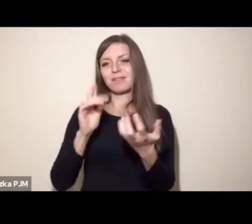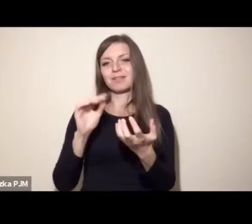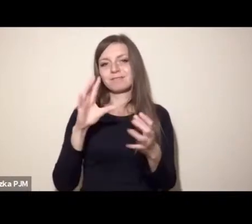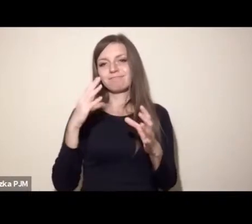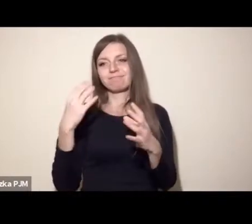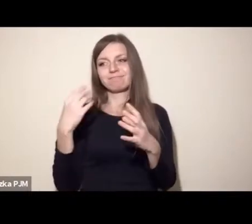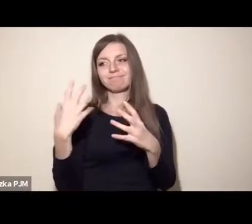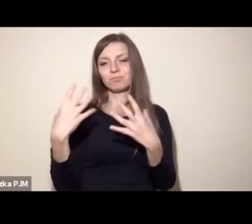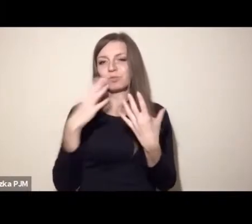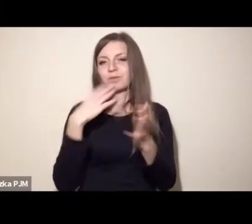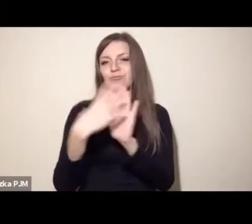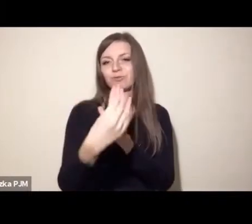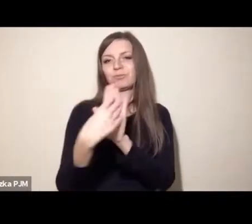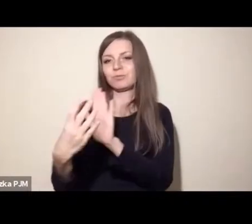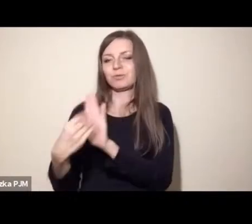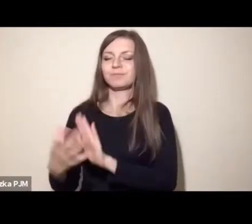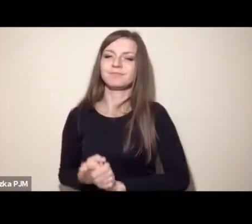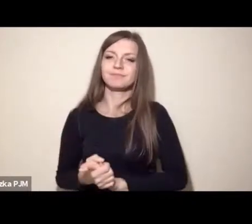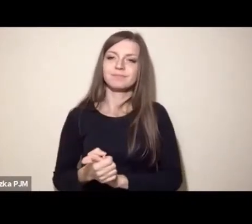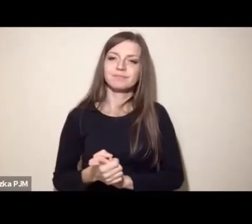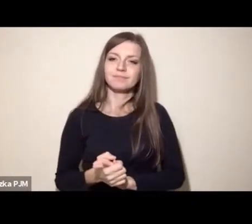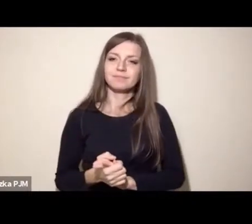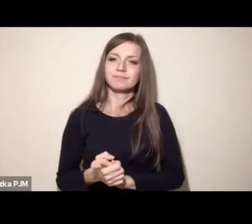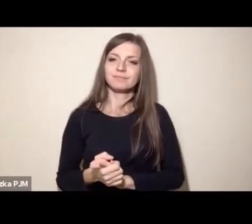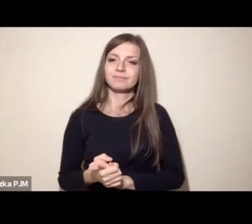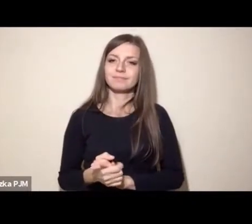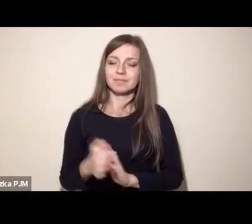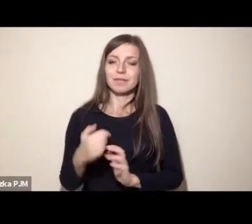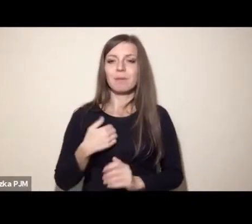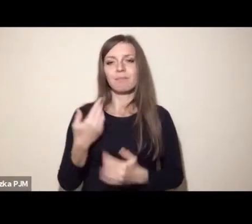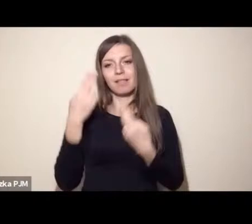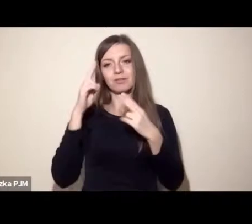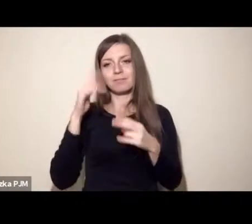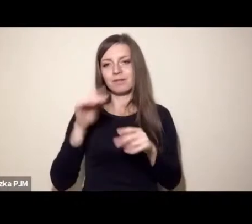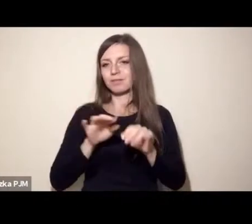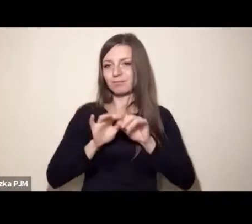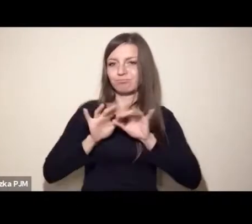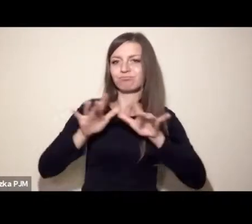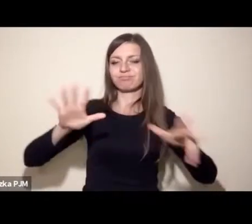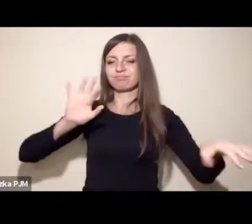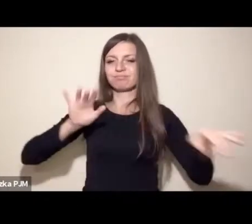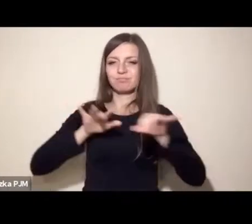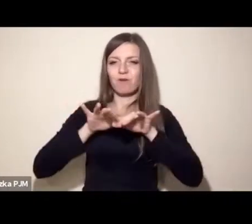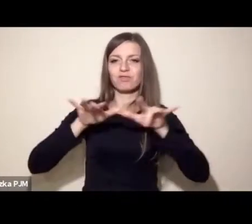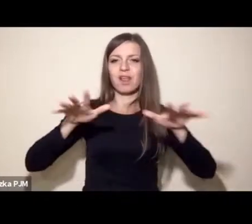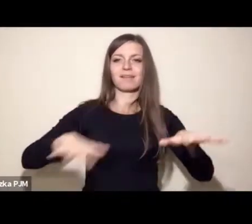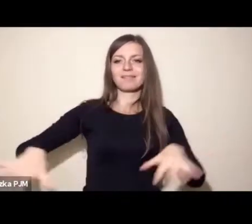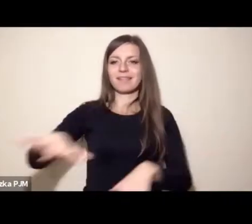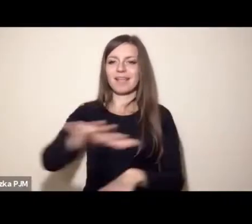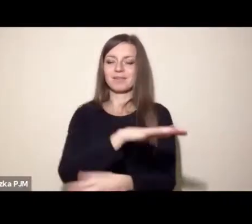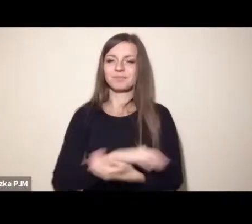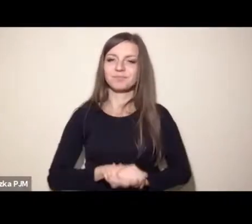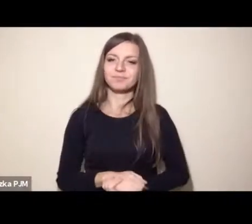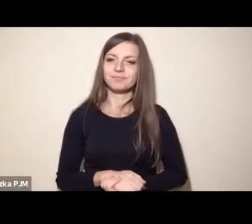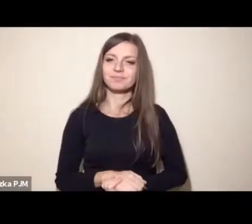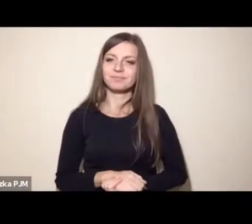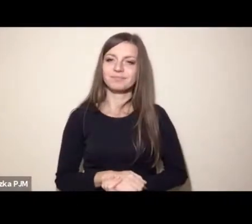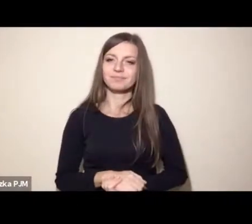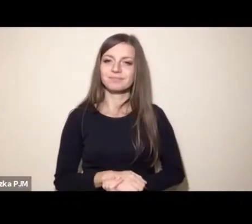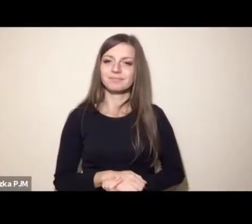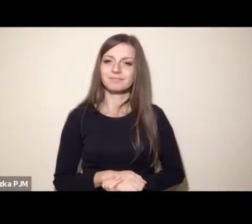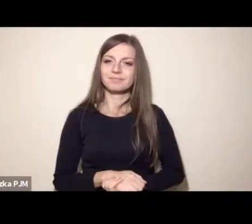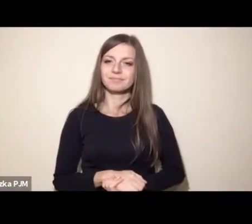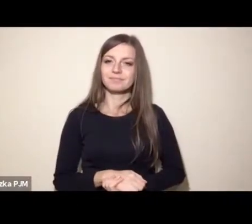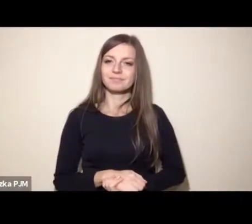na to, że to będzie coraz bardziej powszechne, a do dyskusji takiej